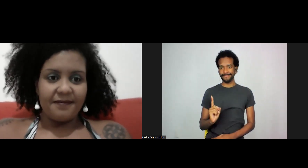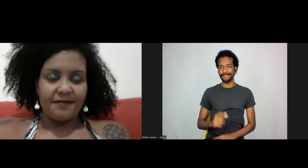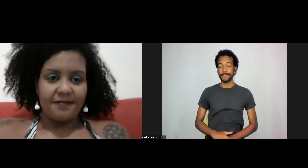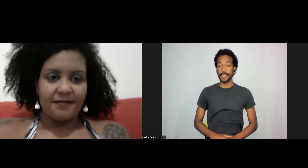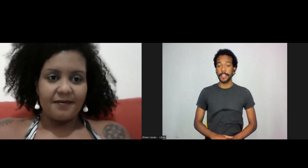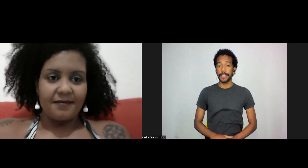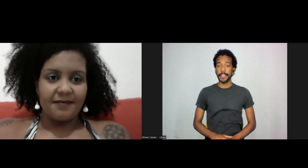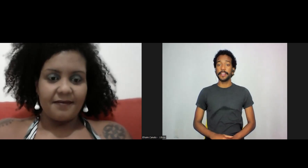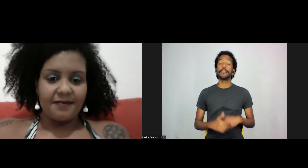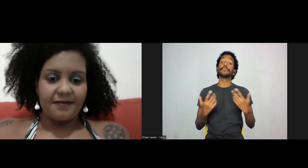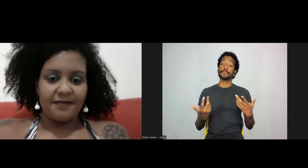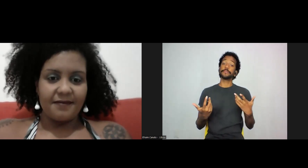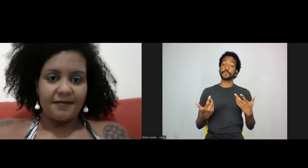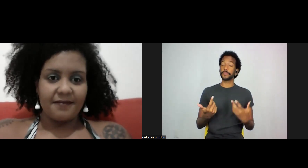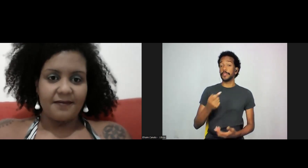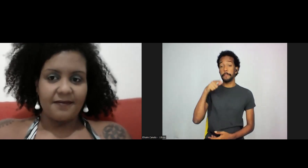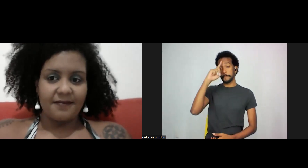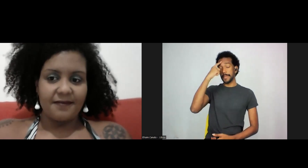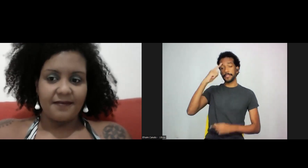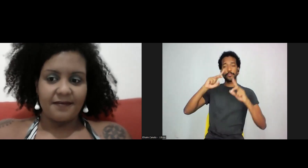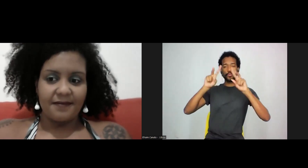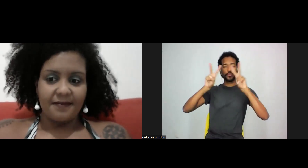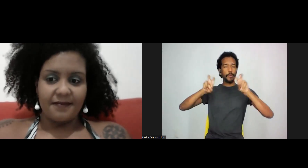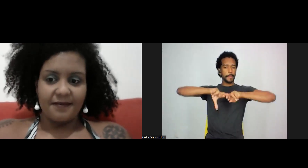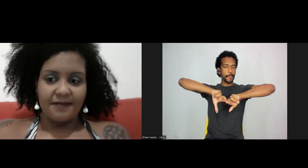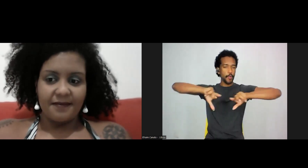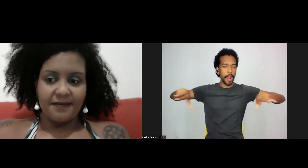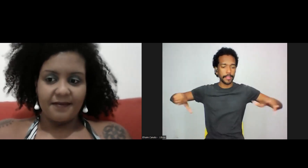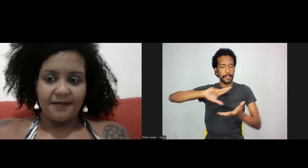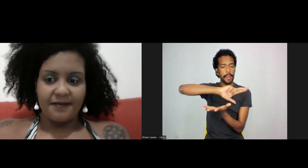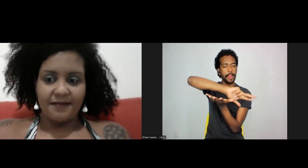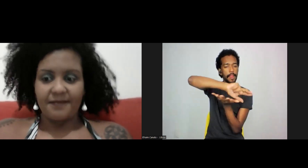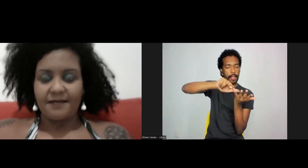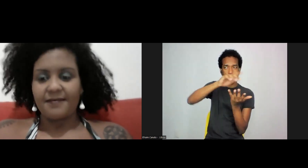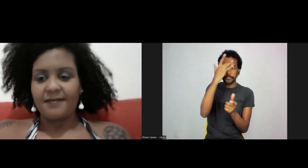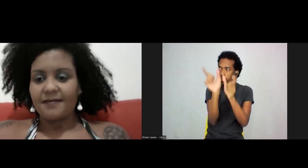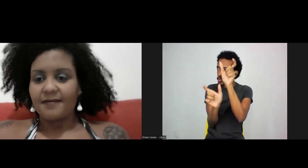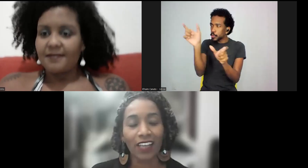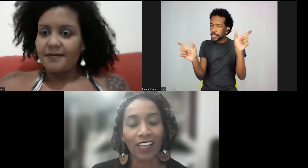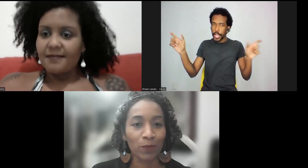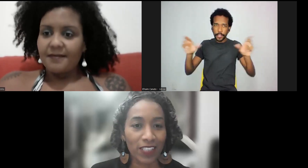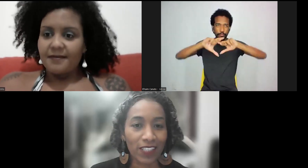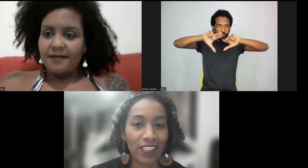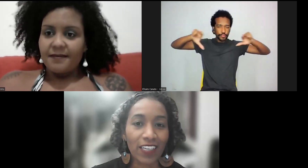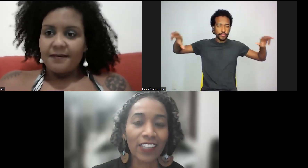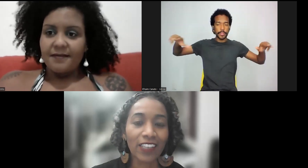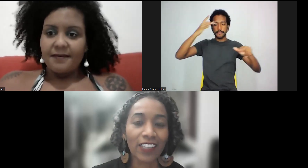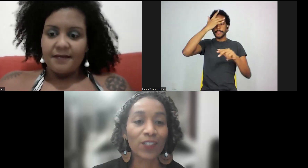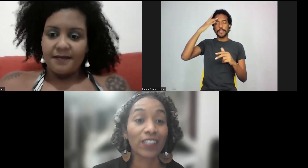pluralidades, nesses diversos, sujeitos que foram invisibilizados,